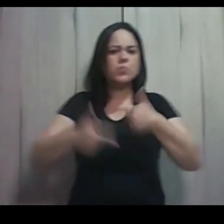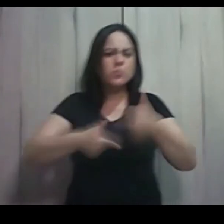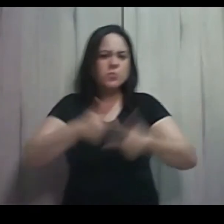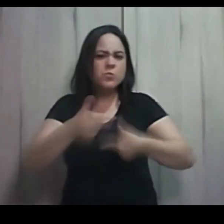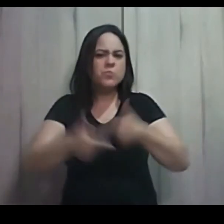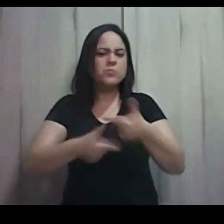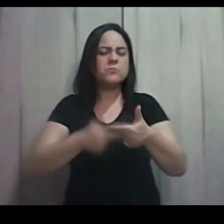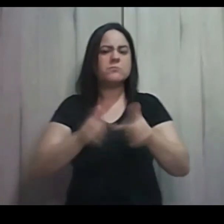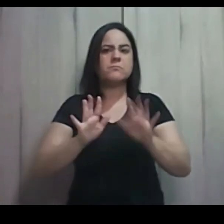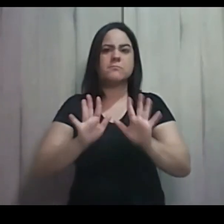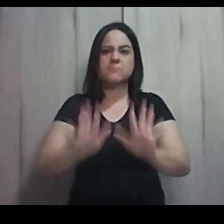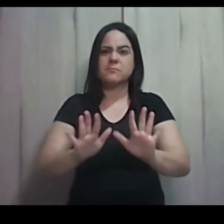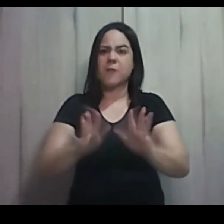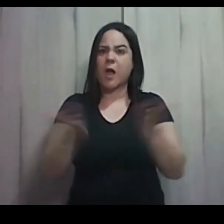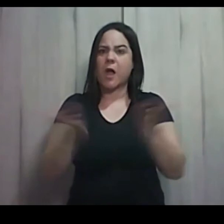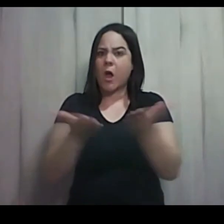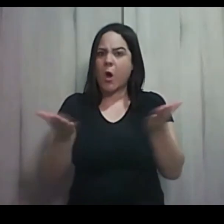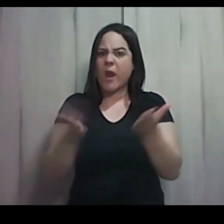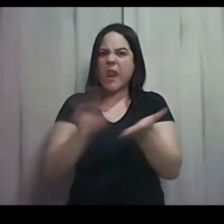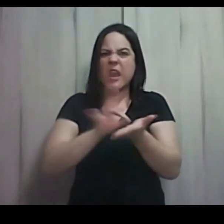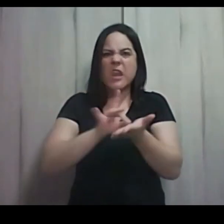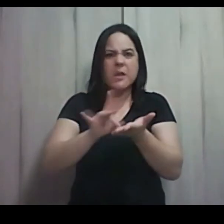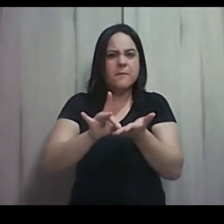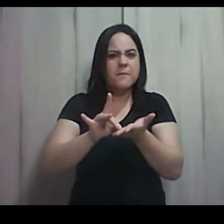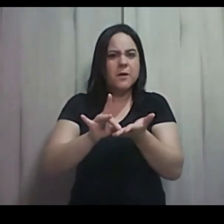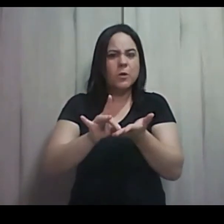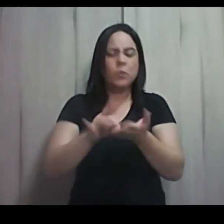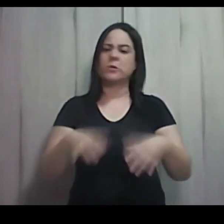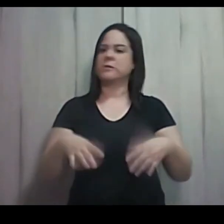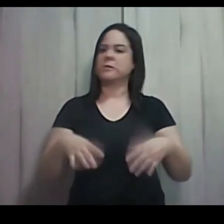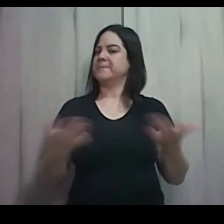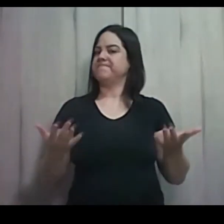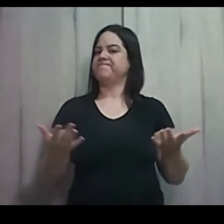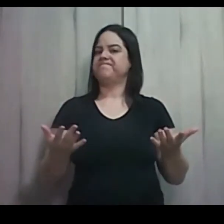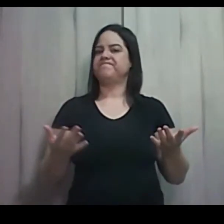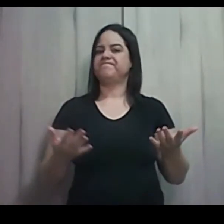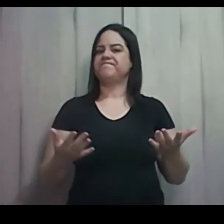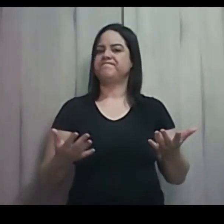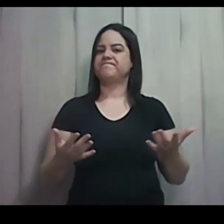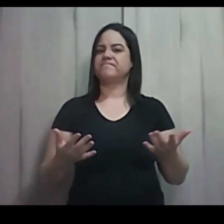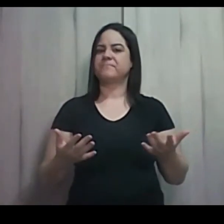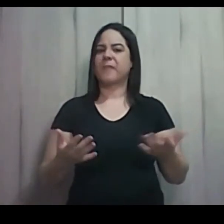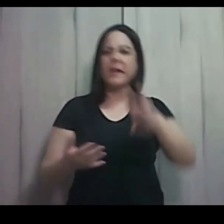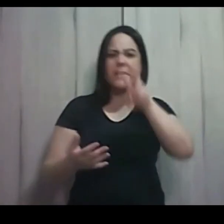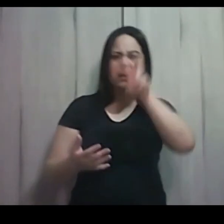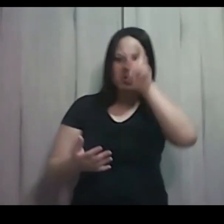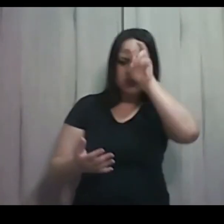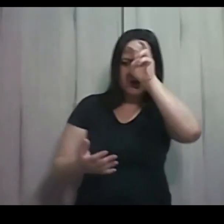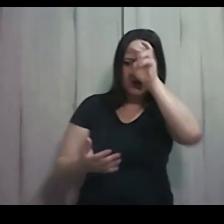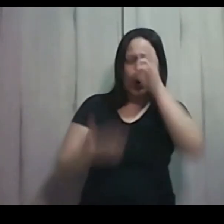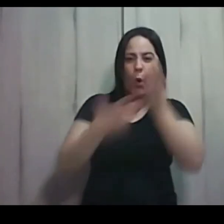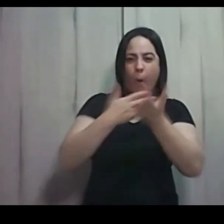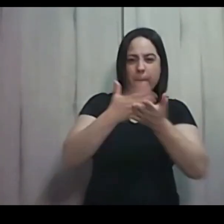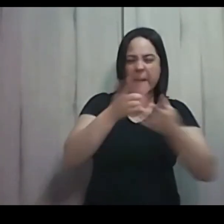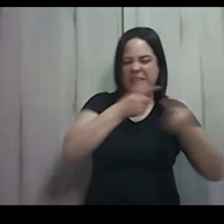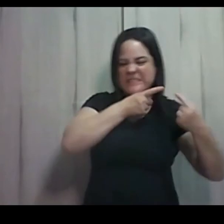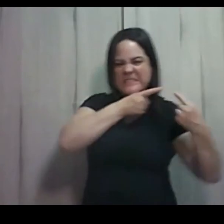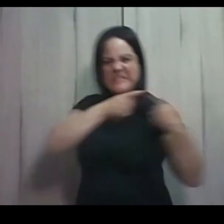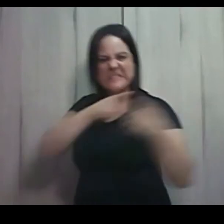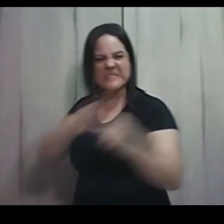tornam inimigos. E tudo vira. E aí, os egípcios passam a oprimir os israelitas. Uma opressão muito